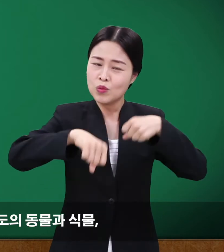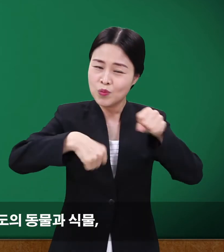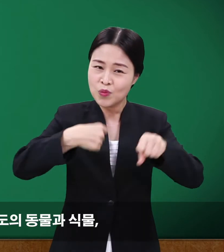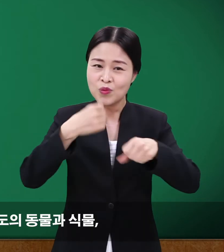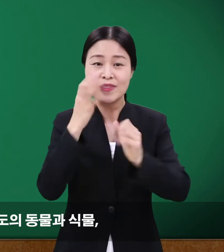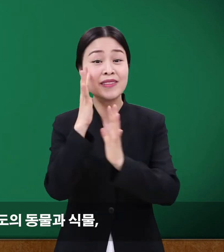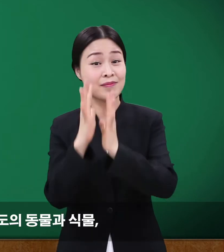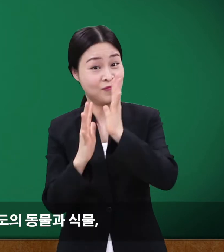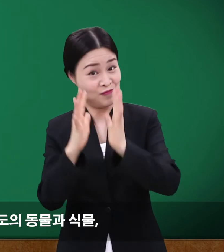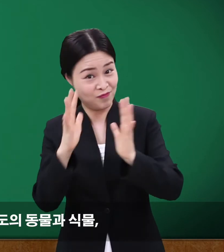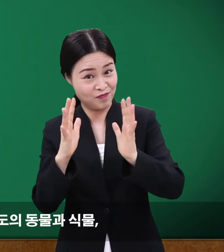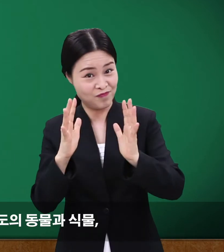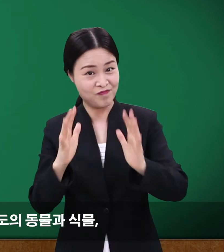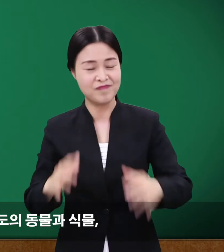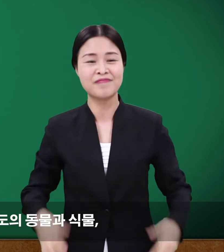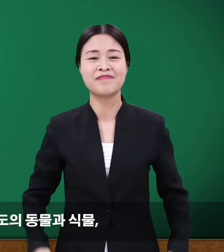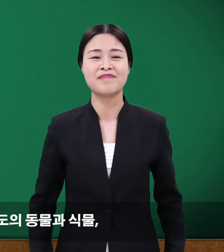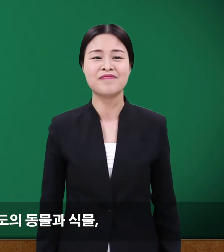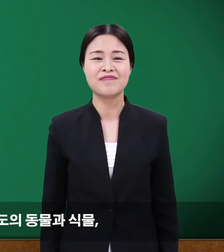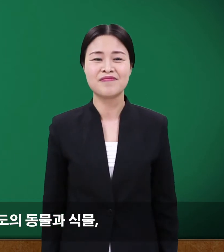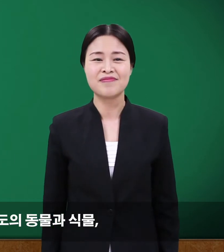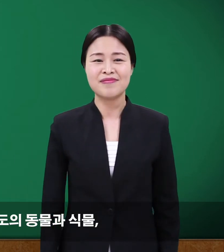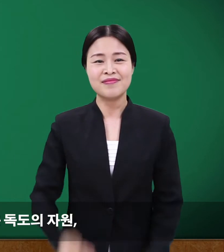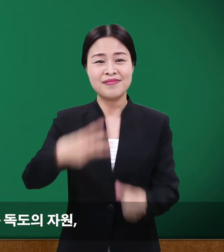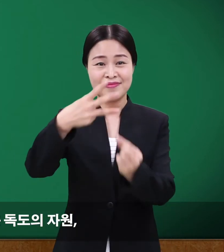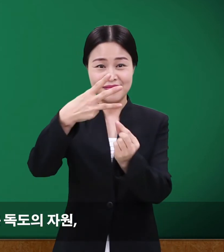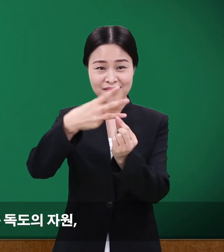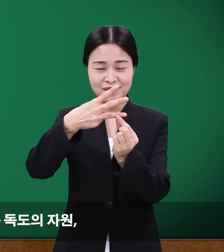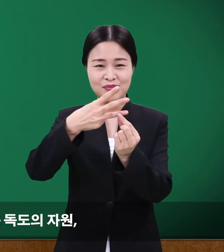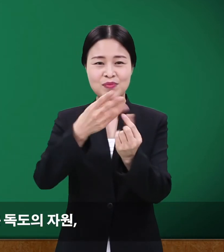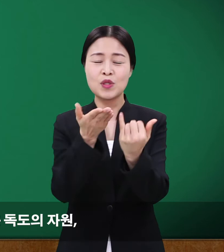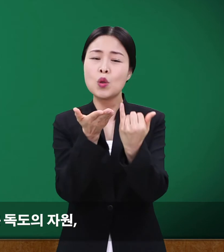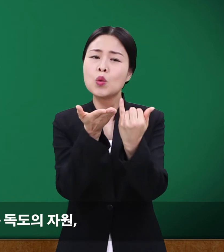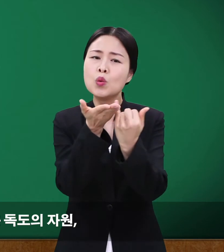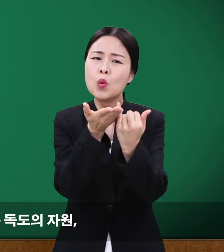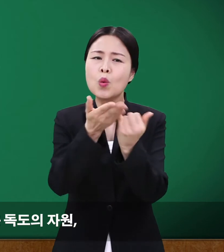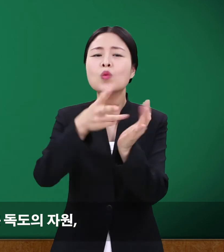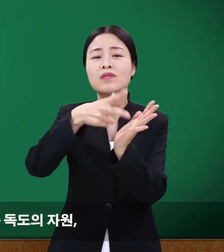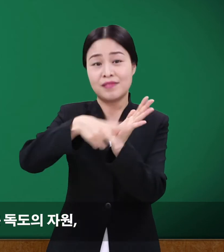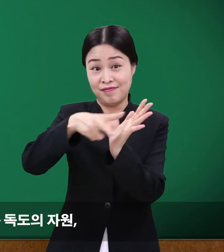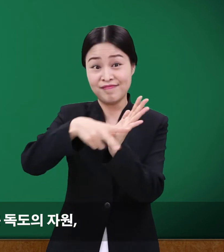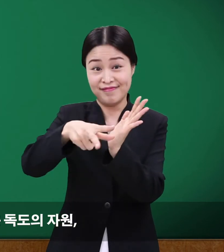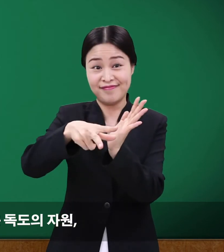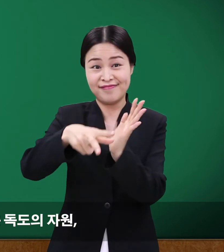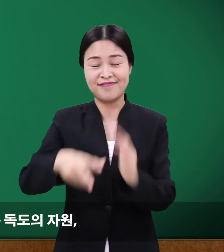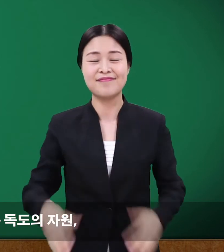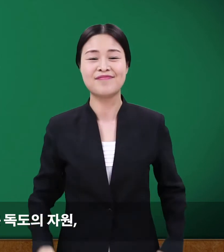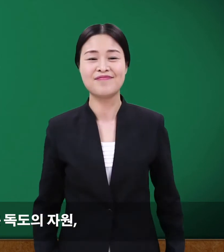동물과 식물 3단원에서 배운 독도의 자원